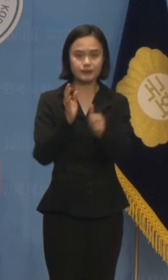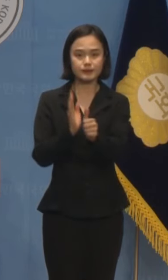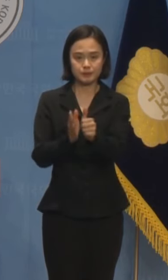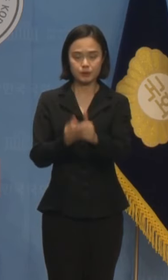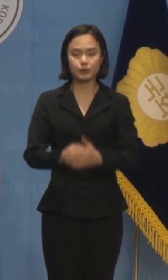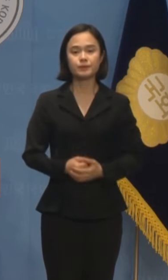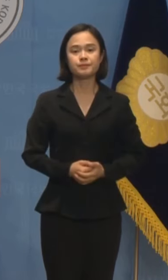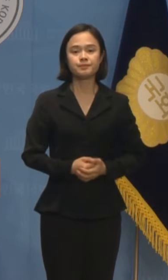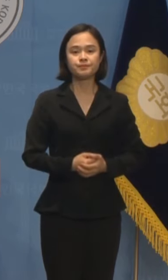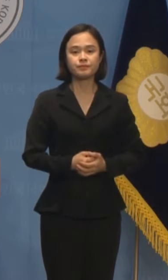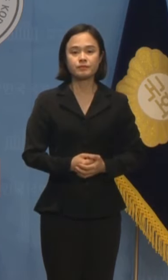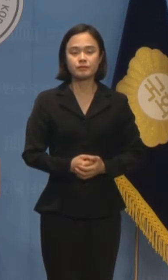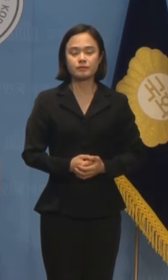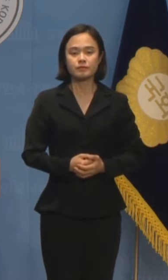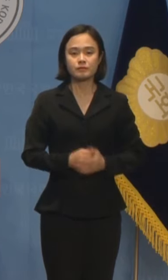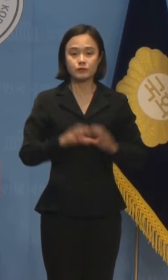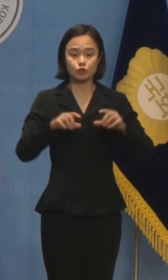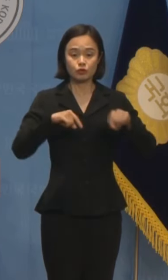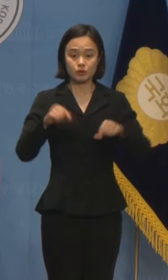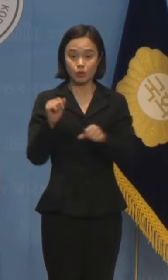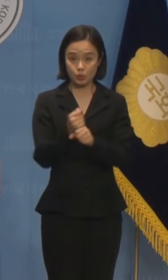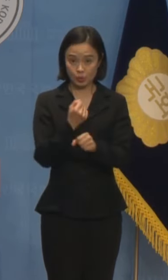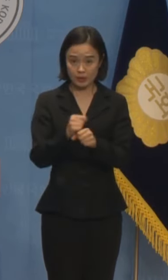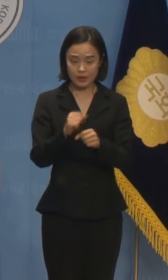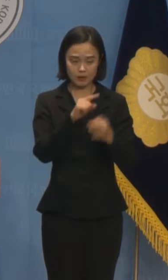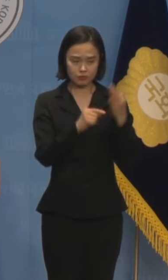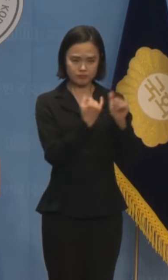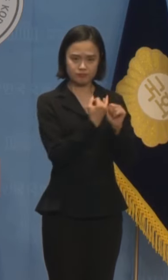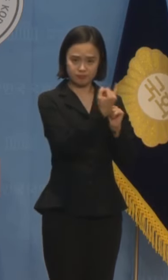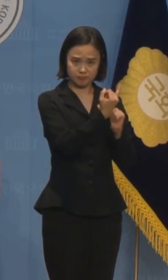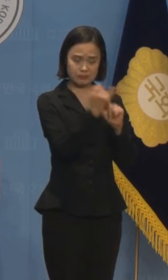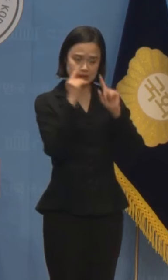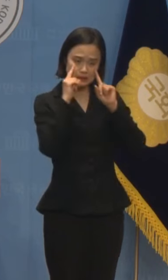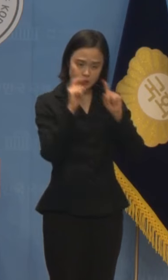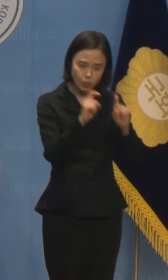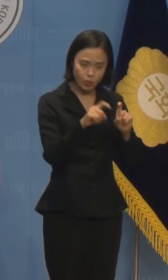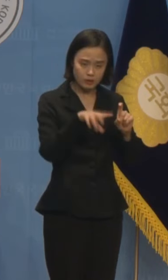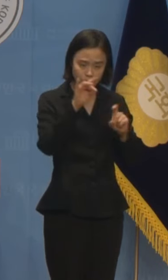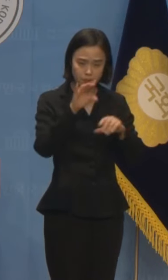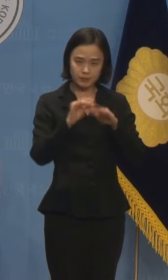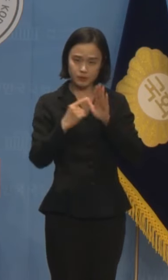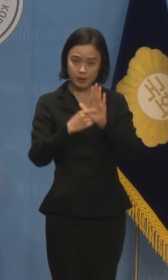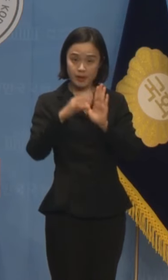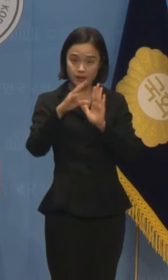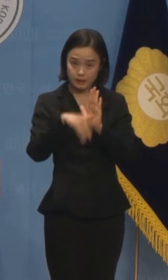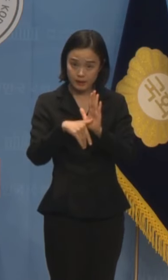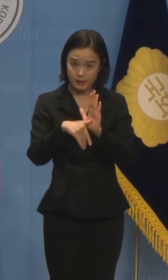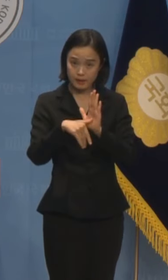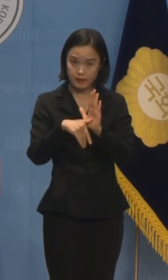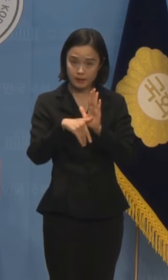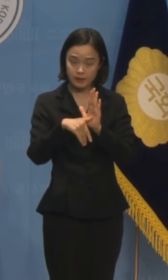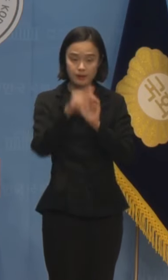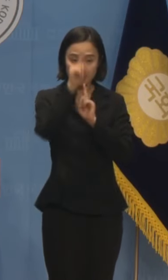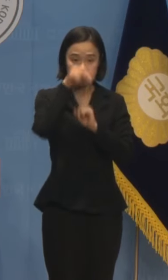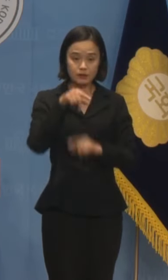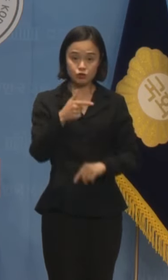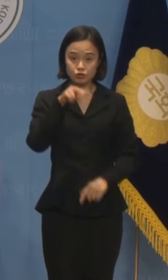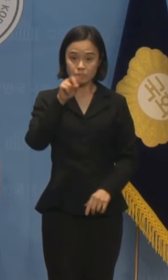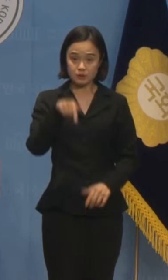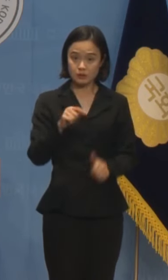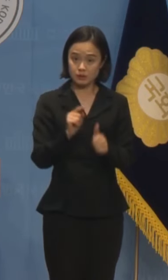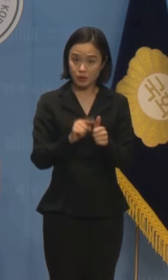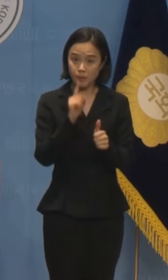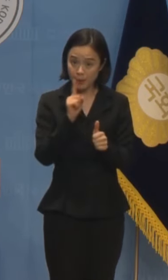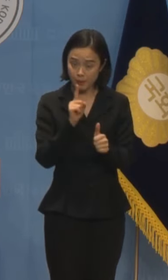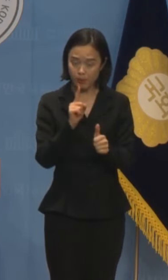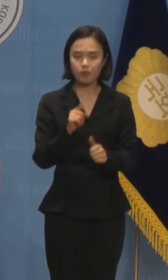국정농단 의혹이 처음 보도되었을 때 이준석 의원은 선의의 조언이었을